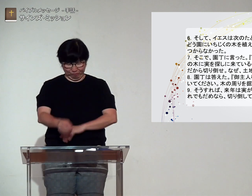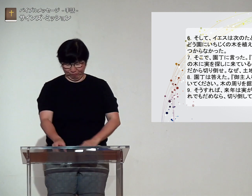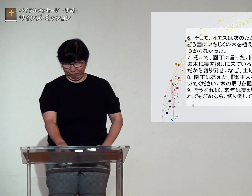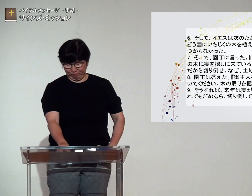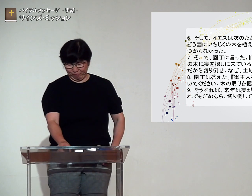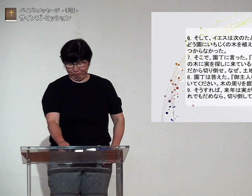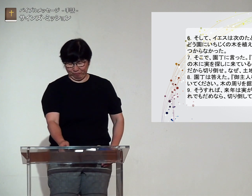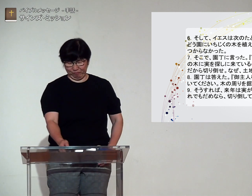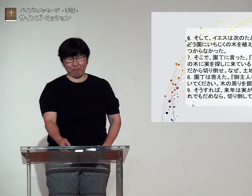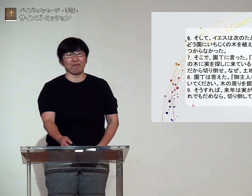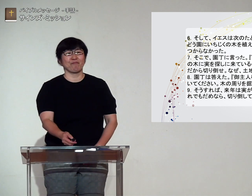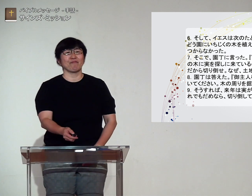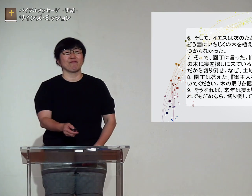手話動画でどうぞ